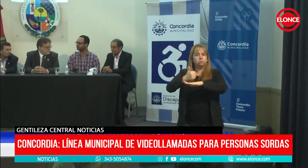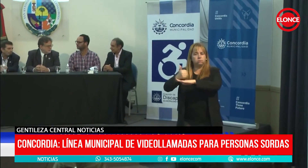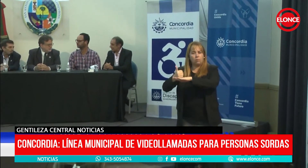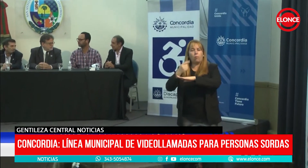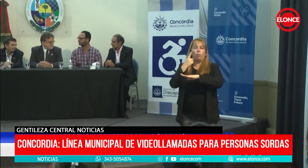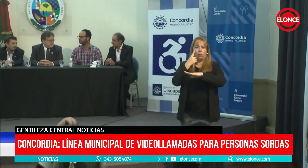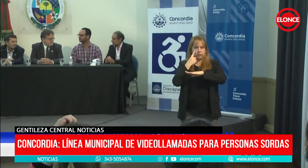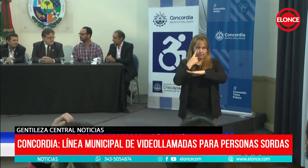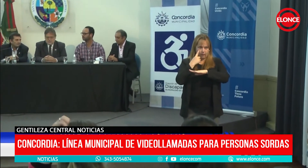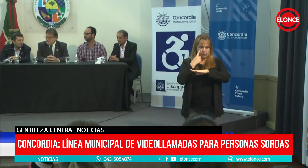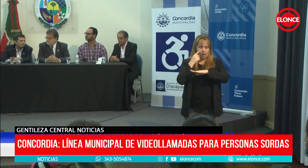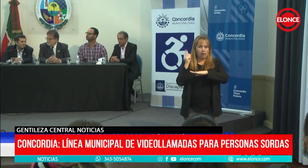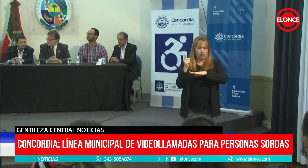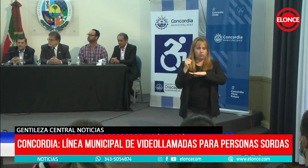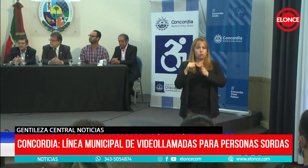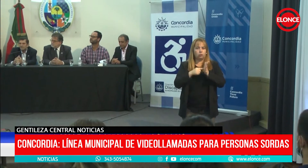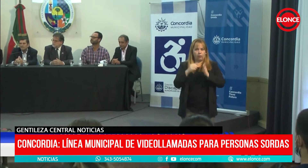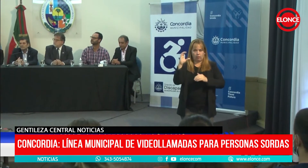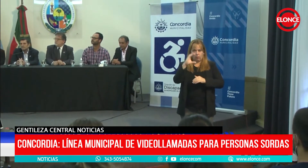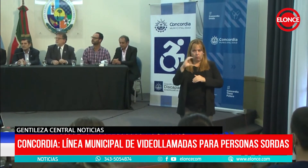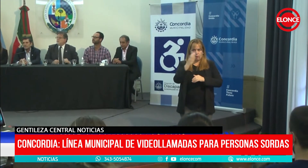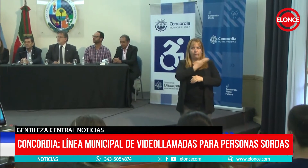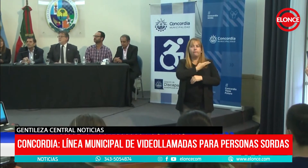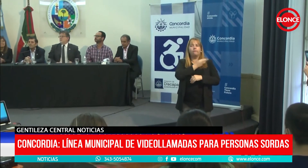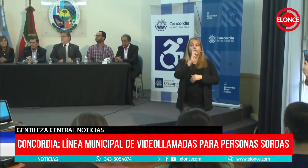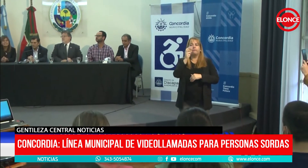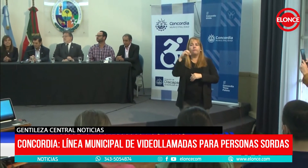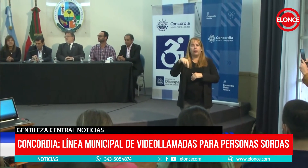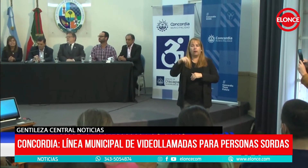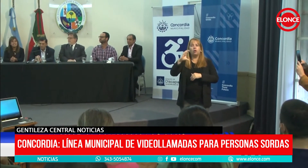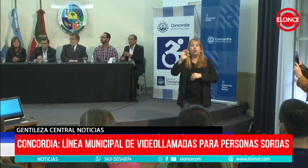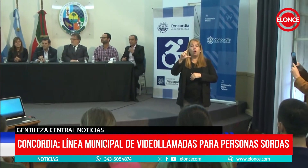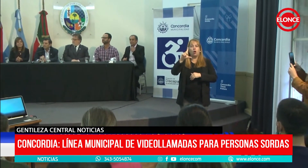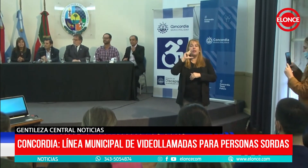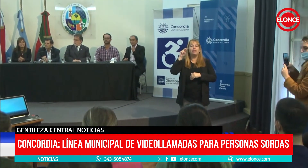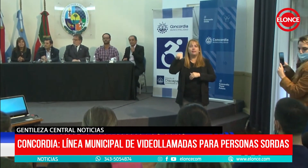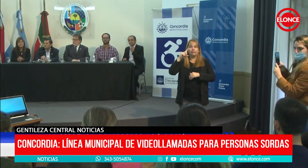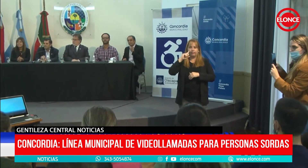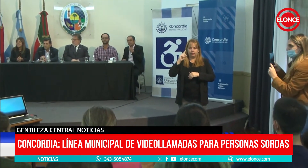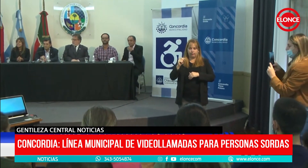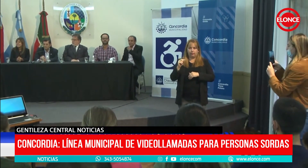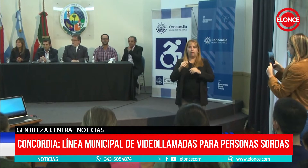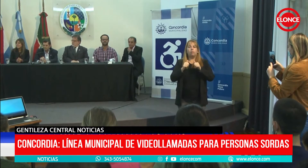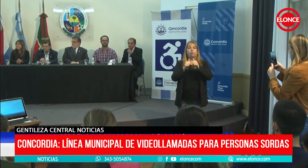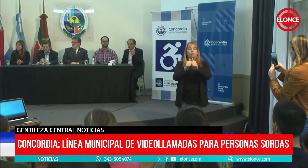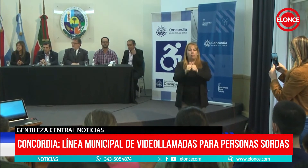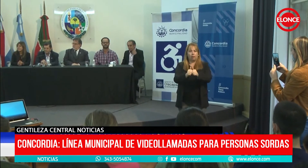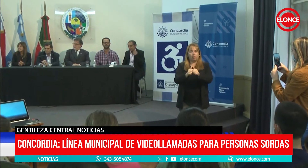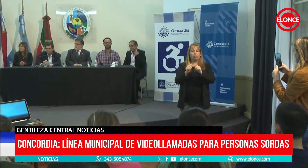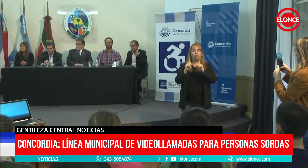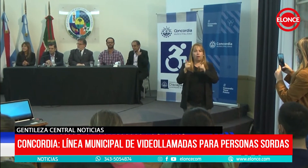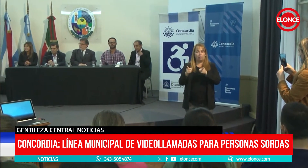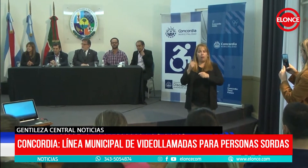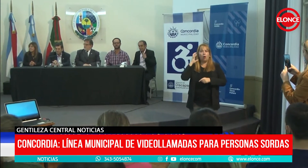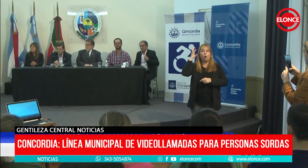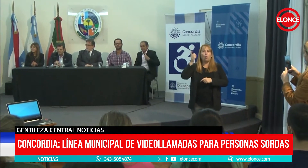que, bueno, que esto se desarrolle, como decís vos, que sea por primera vez acá en Concordia y que la